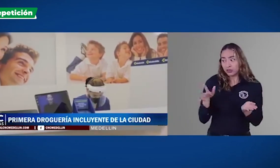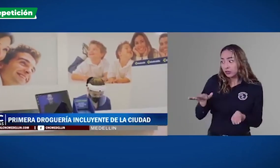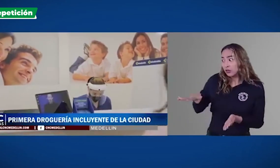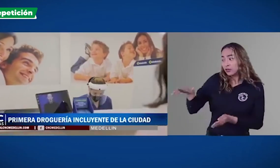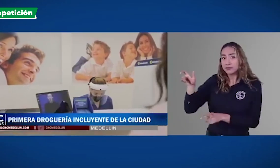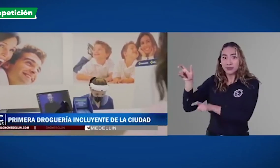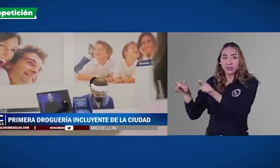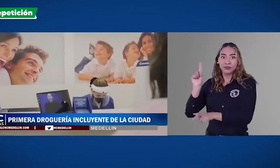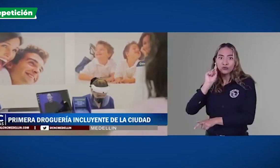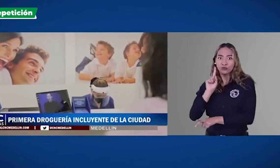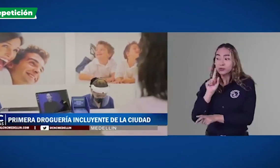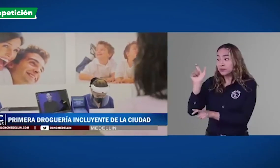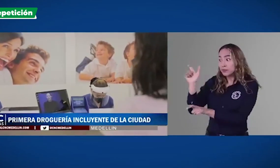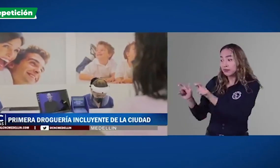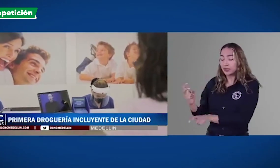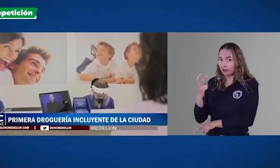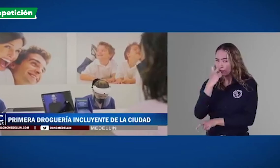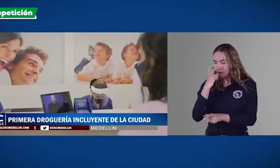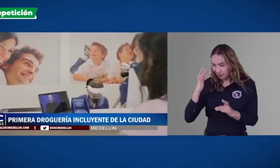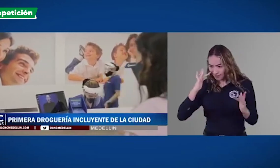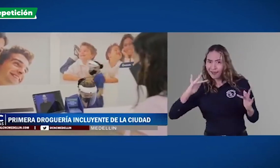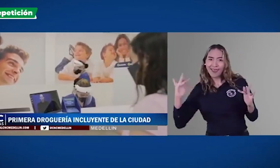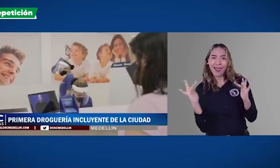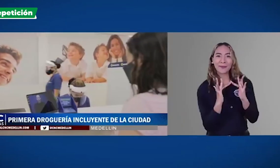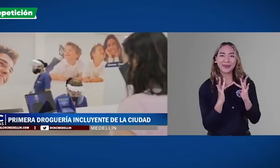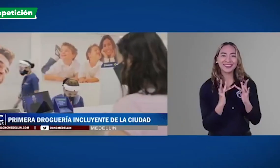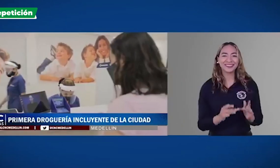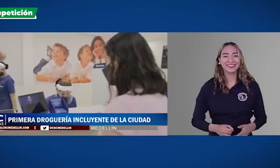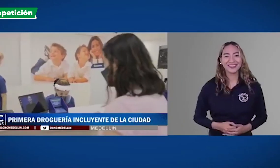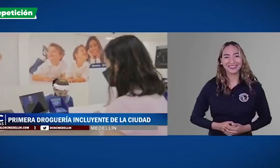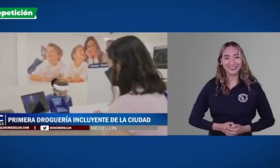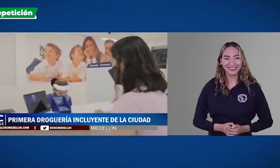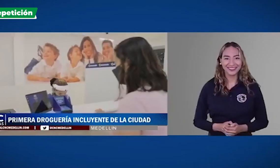para las personas en condición de discapacidad visual y auditiva.